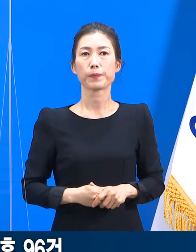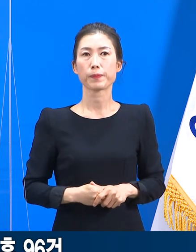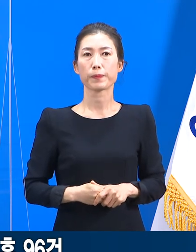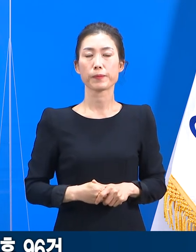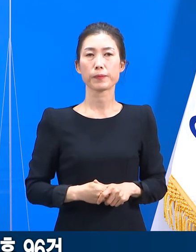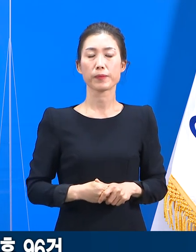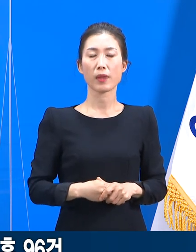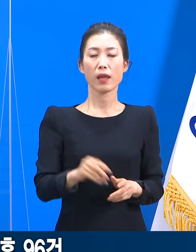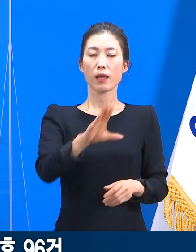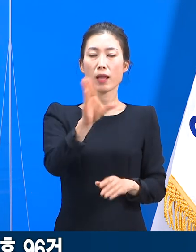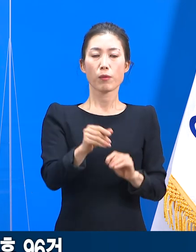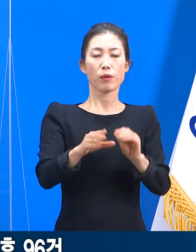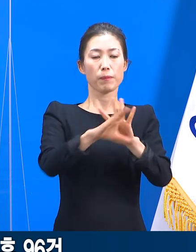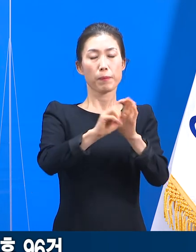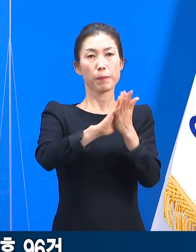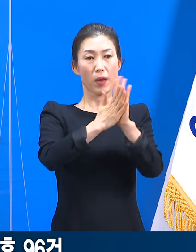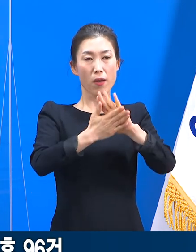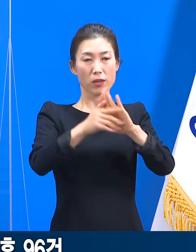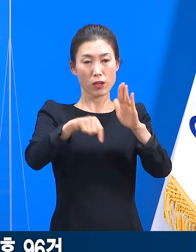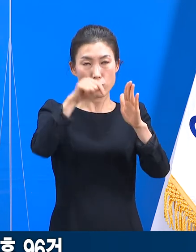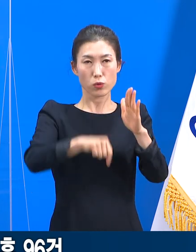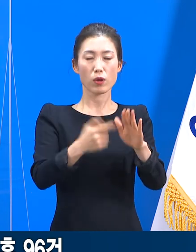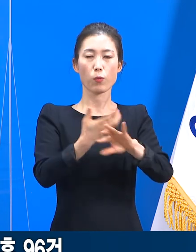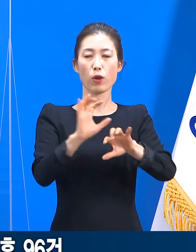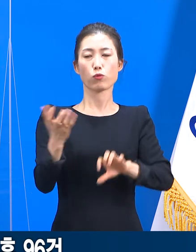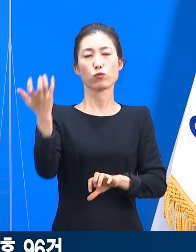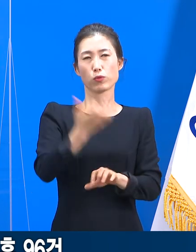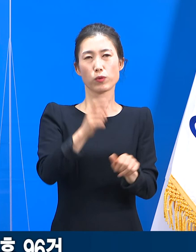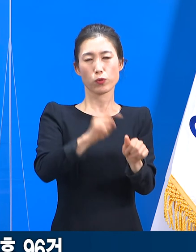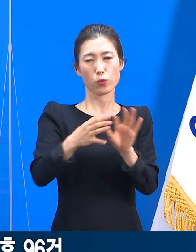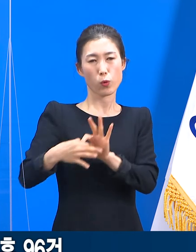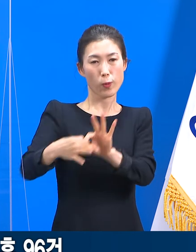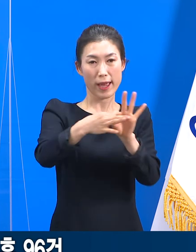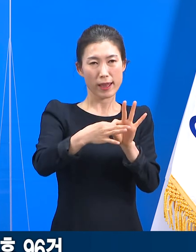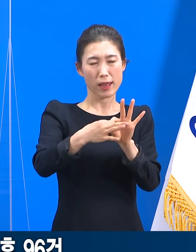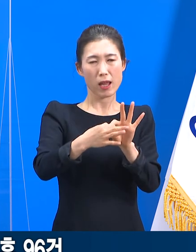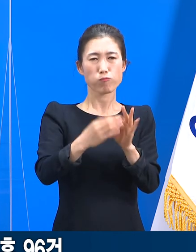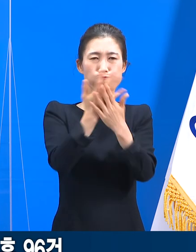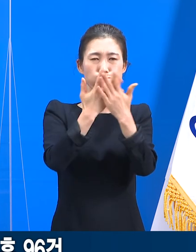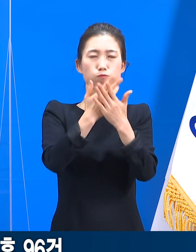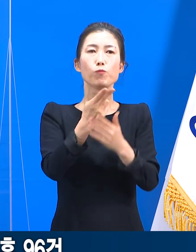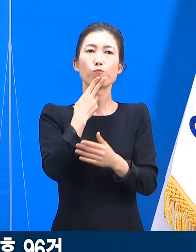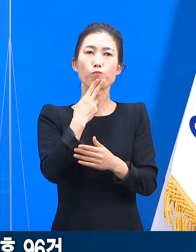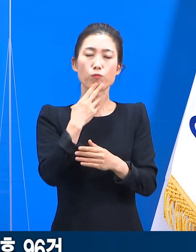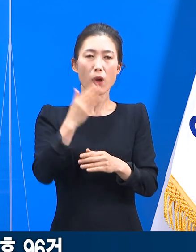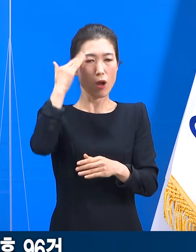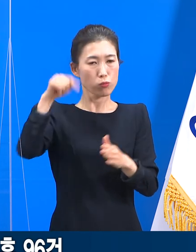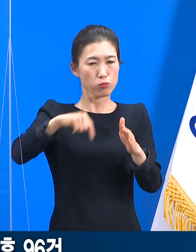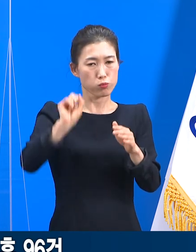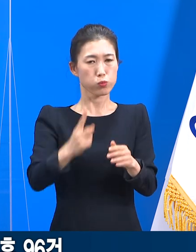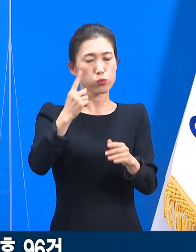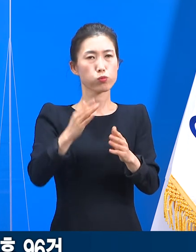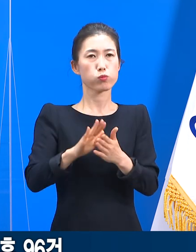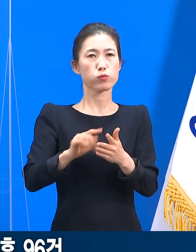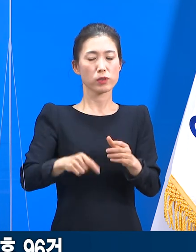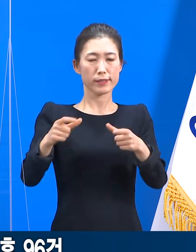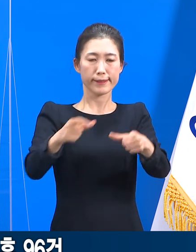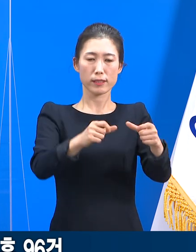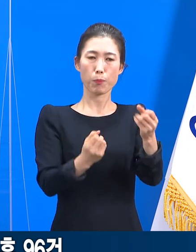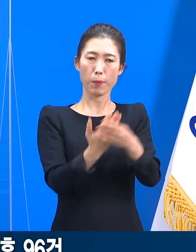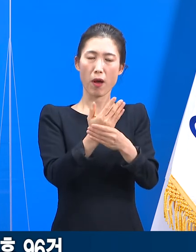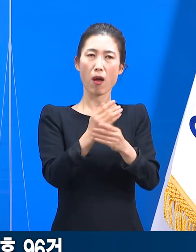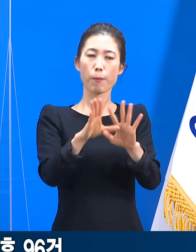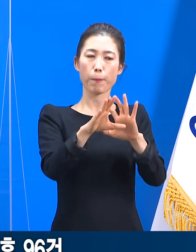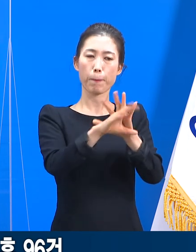남아공 변이주 감염 건 중에는 해외 유입과 연관성이 밝혀지지 않은 지역사회 감염 추정 사례도 있었습니다.